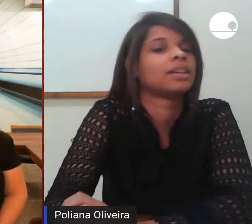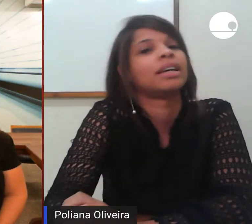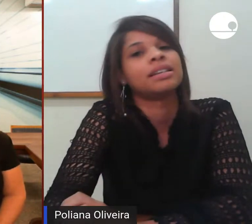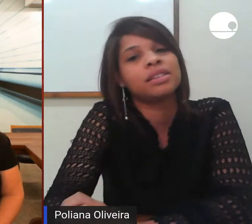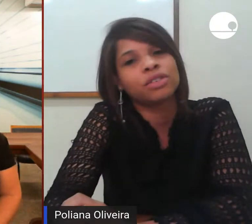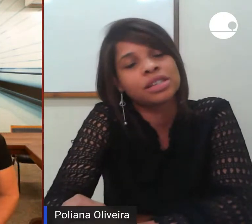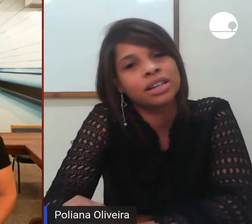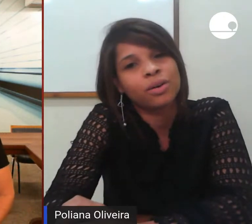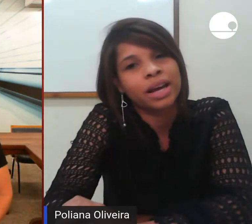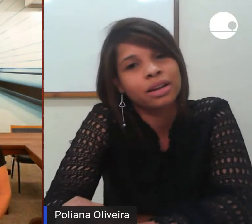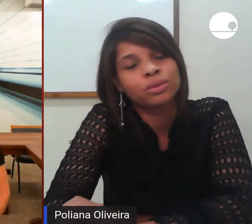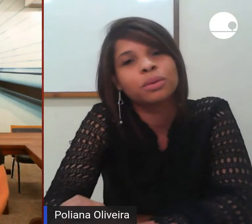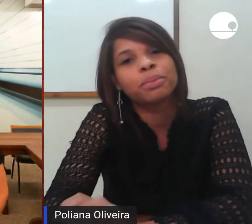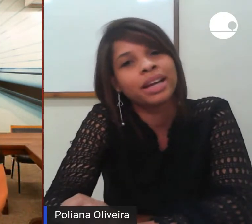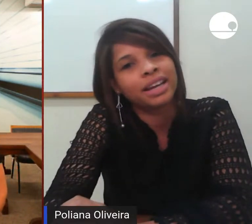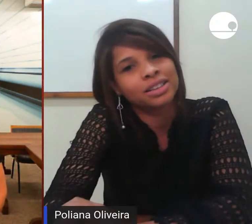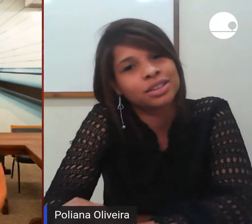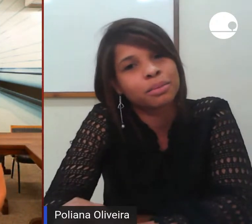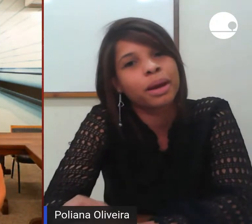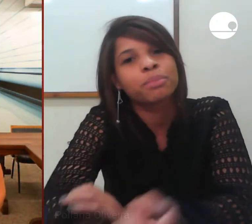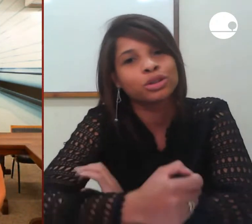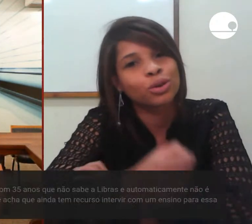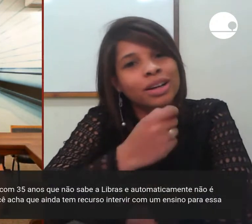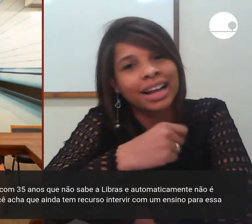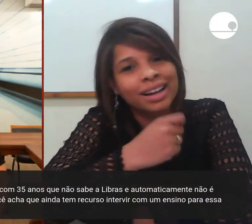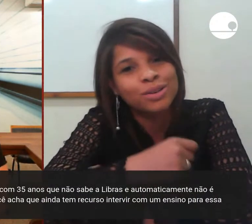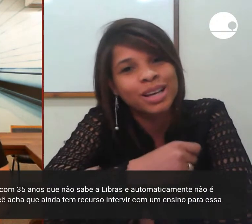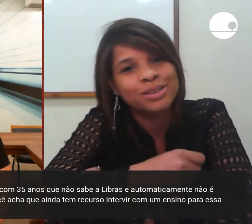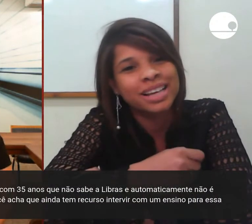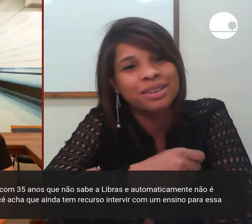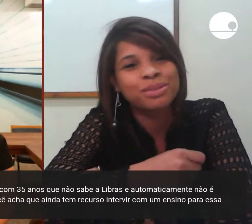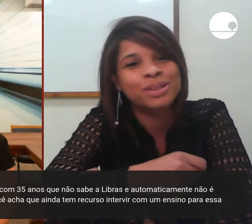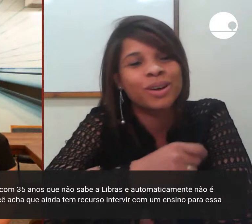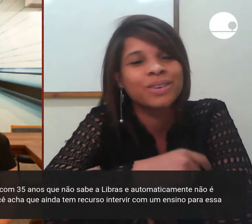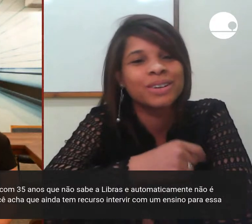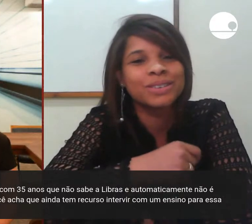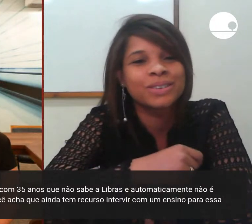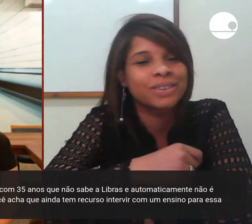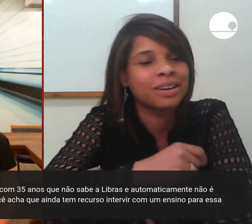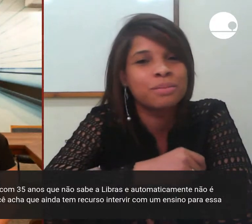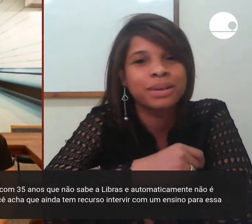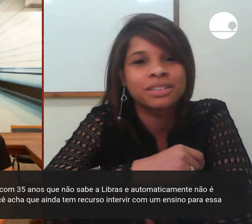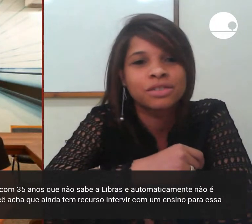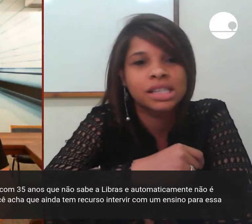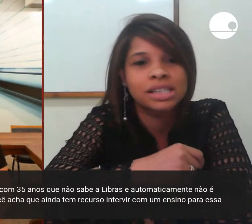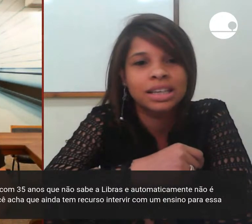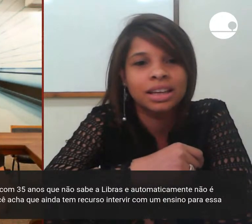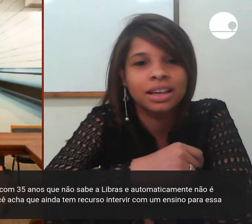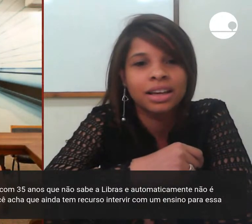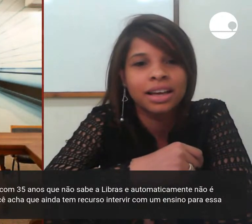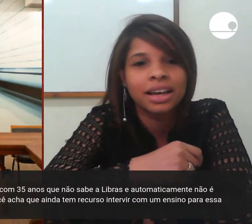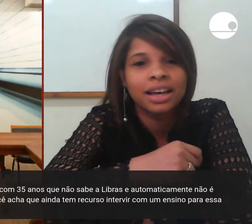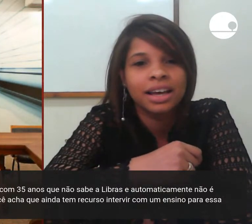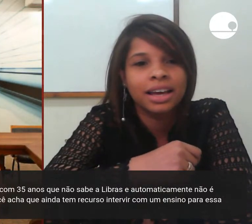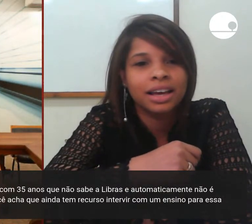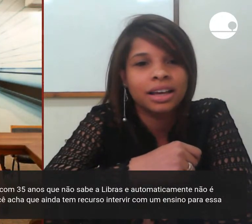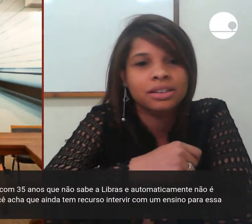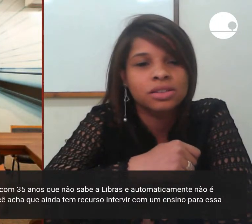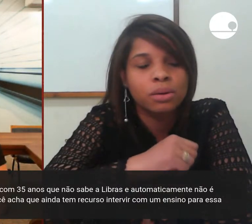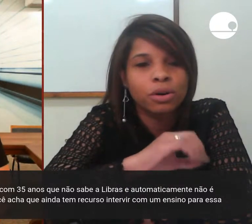se você não é aluno preencha também pode colocar ao 00 pessoal eu tô acompanhando vocês aqui é só um